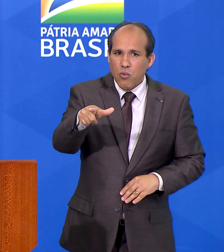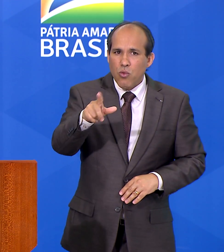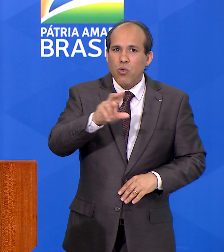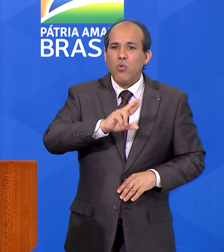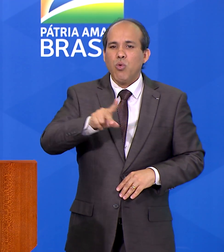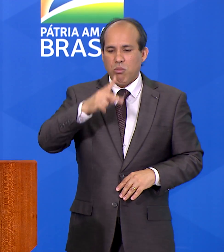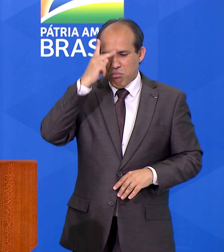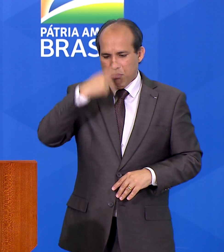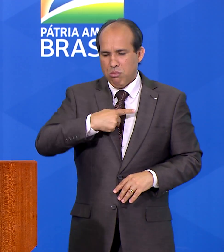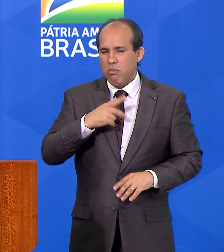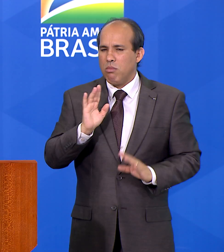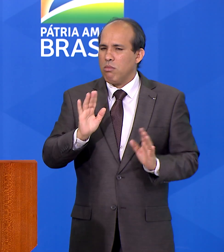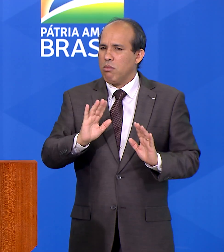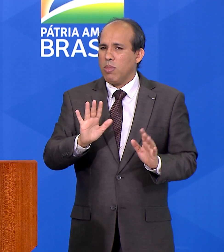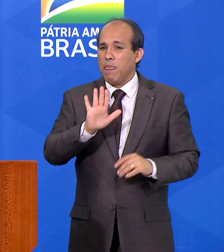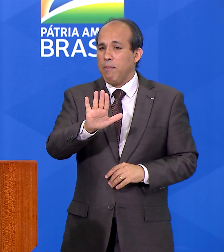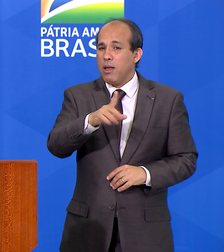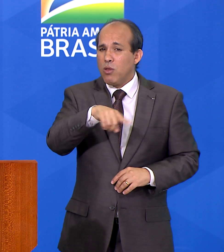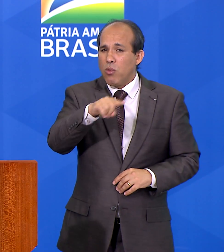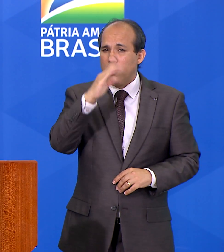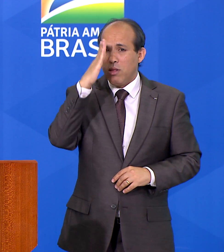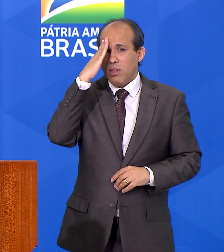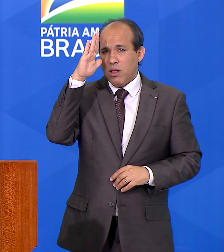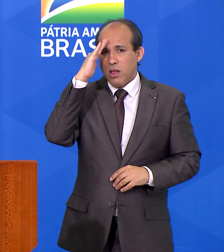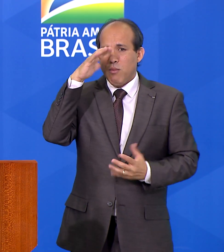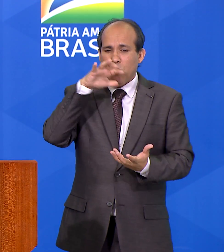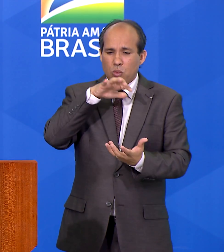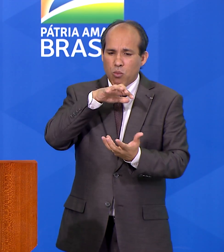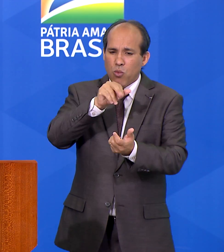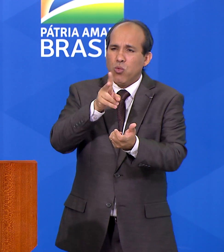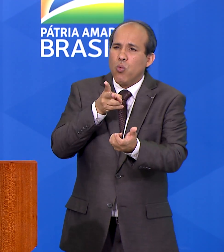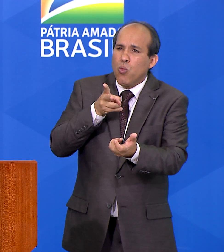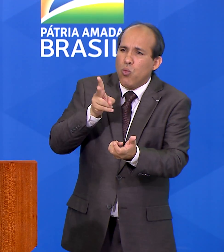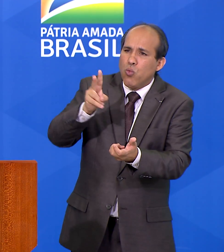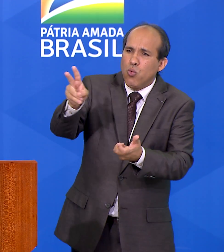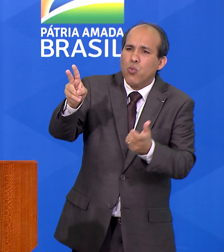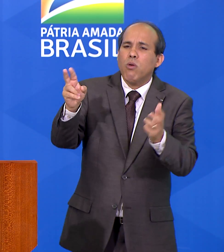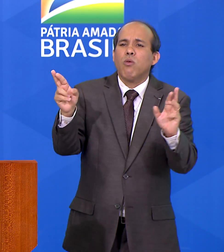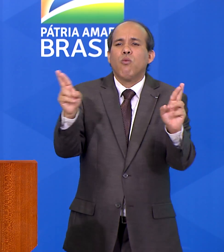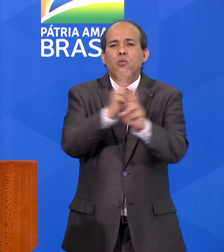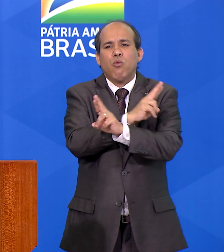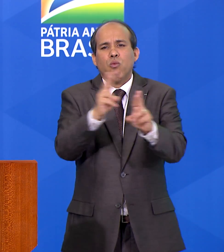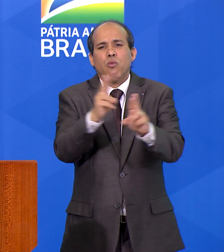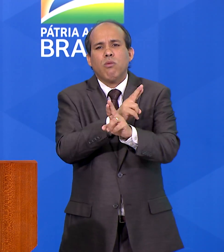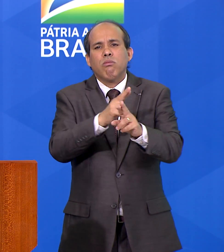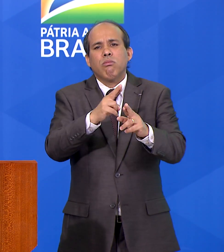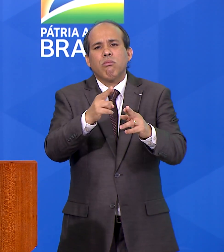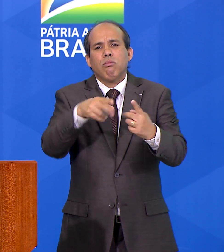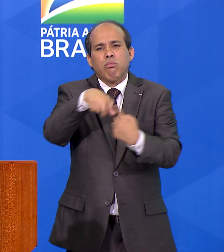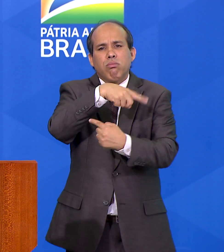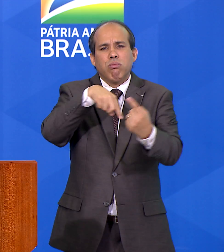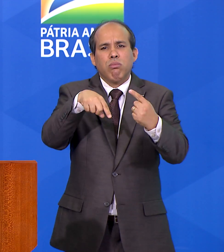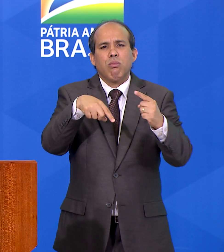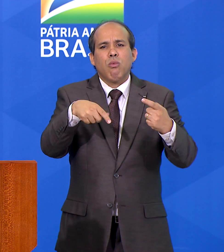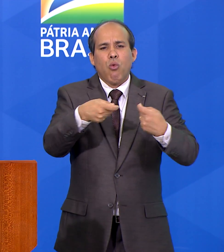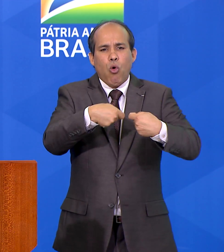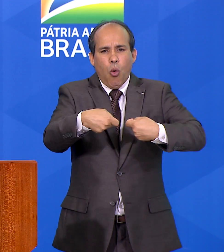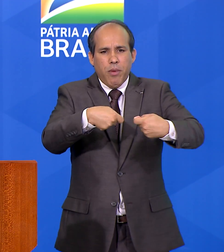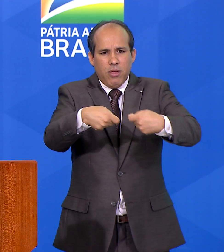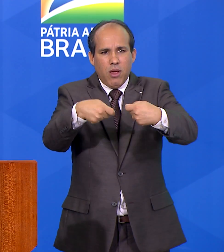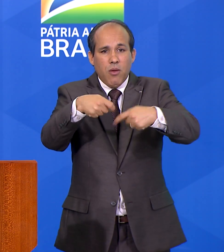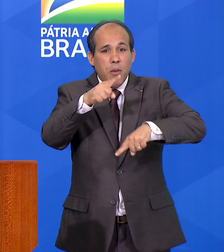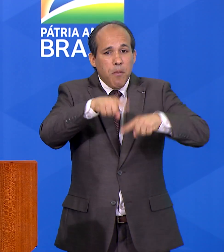autossuficiência. Entendemos que o mundo manterá seus fluxos comerciais e que as commodities continuarão